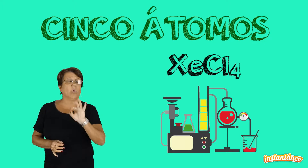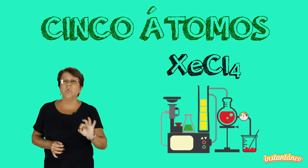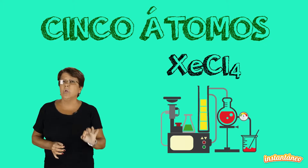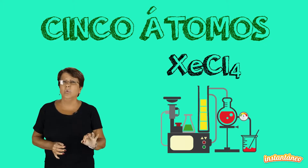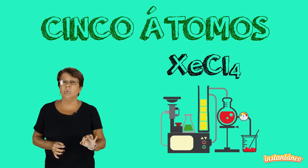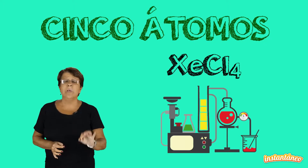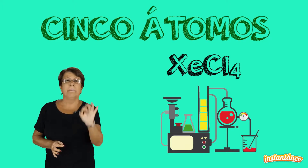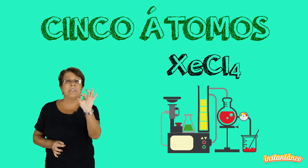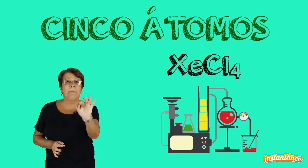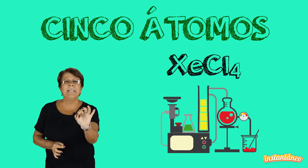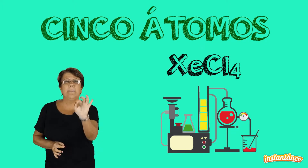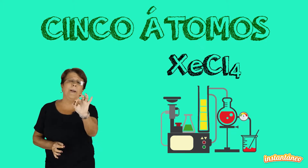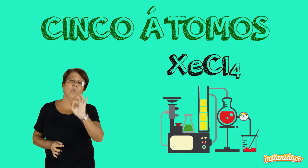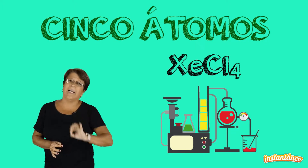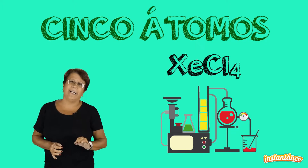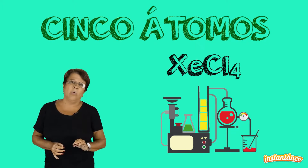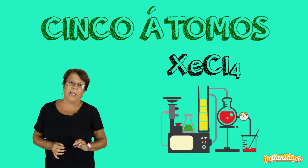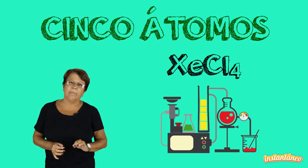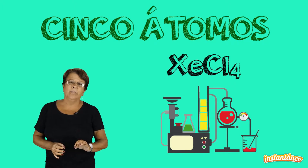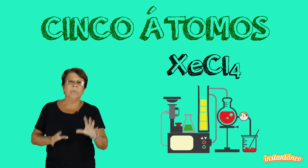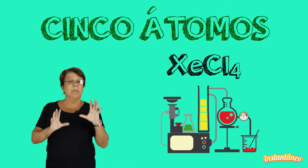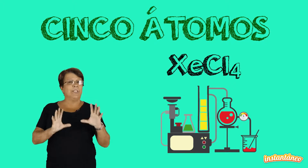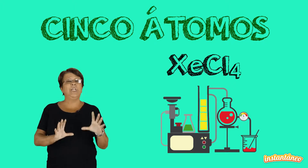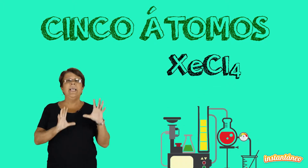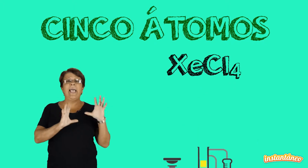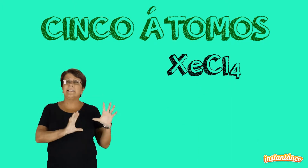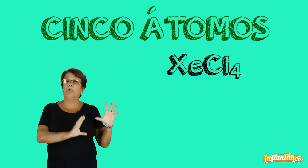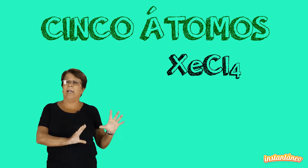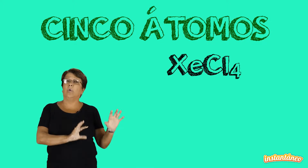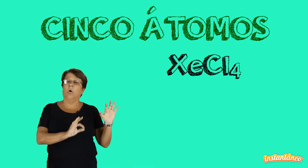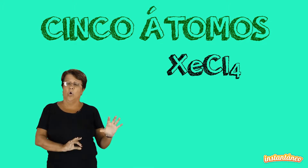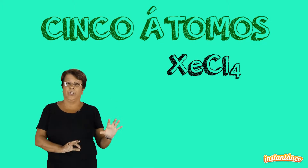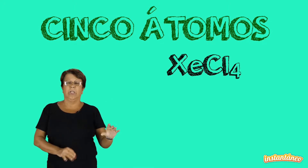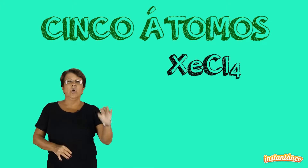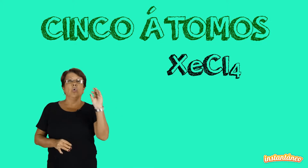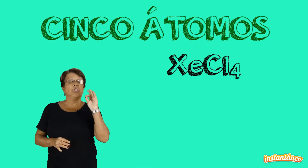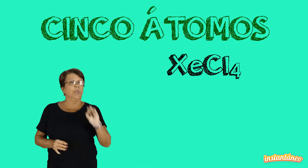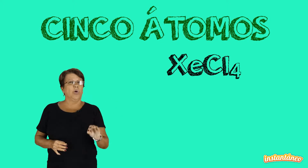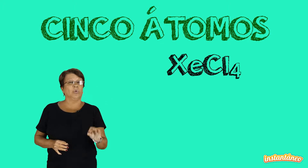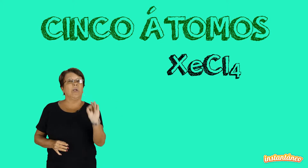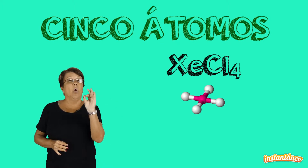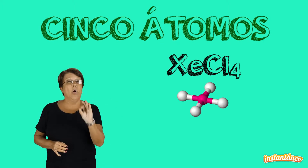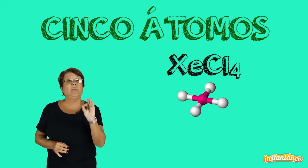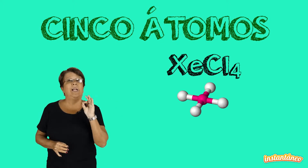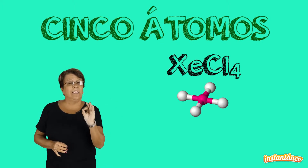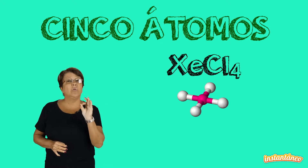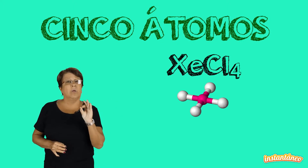alguns segundos, mas basta para consagrar alguém. Imagine esta molécula onde o xenônio tem oito elétrons na